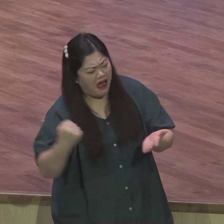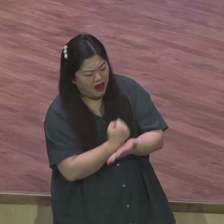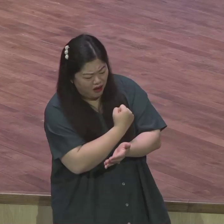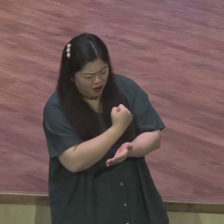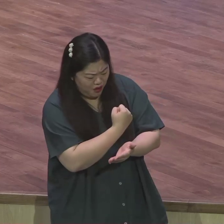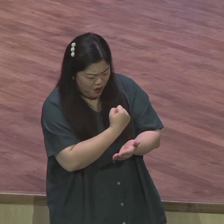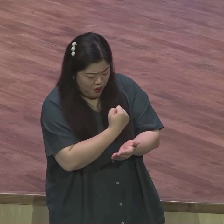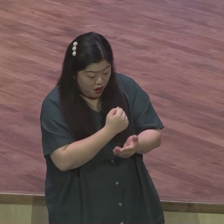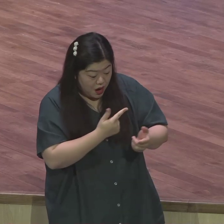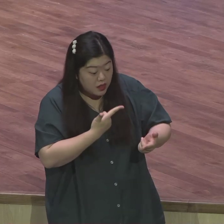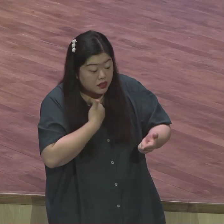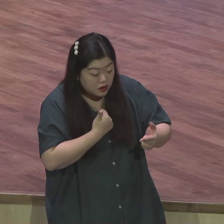이 마음이